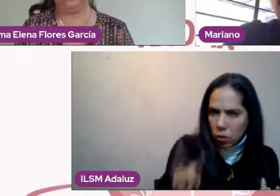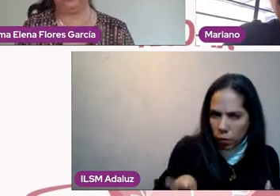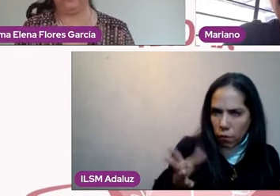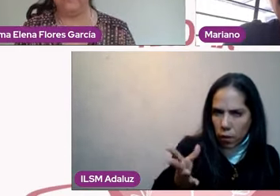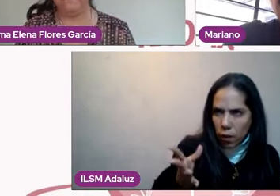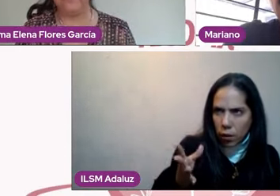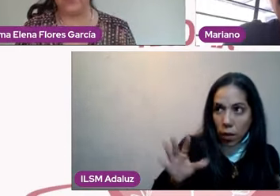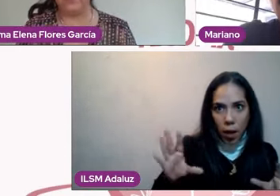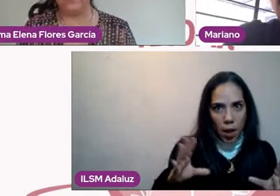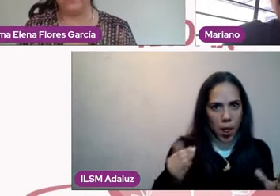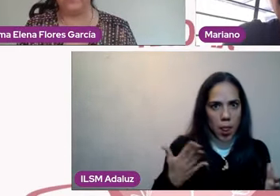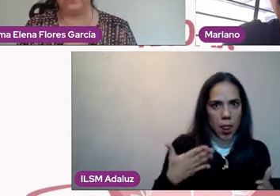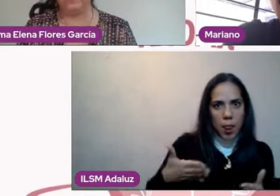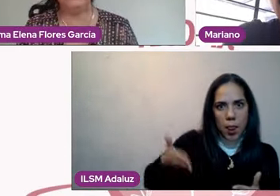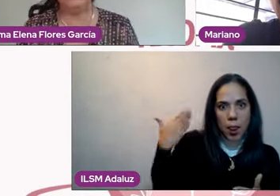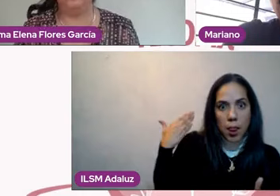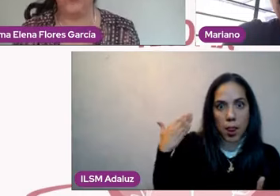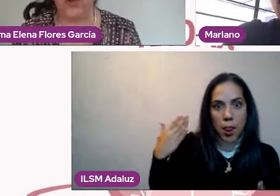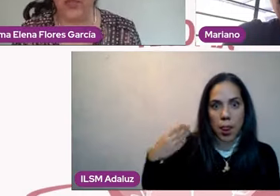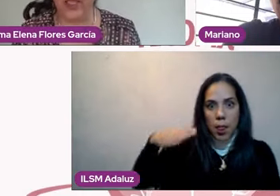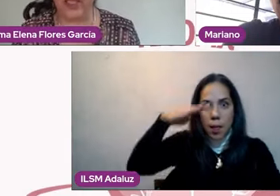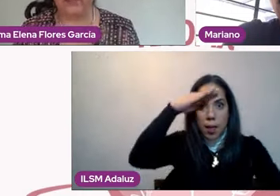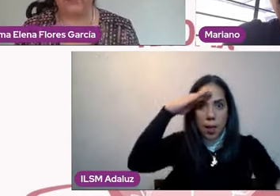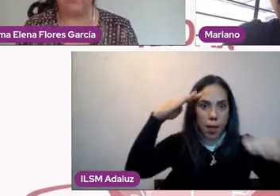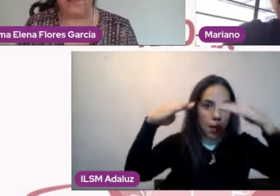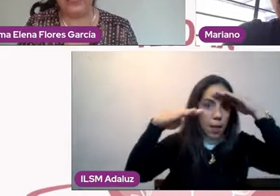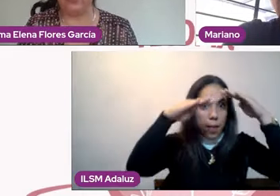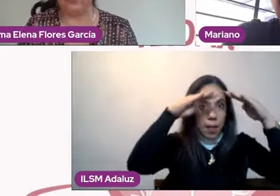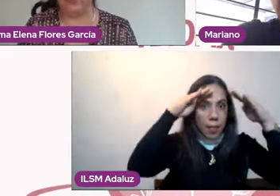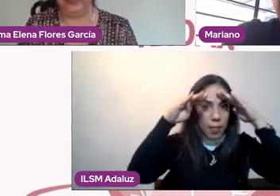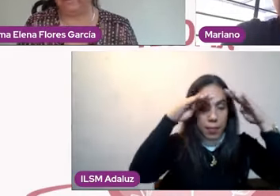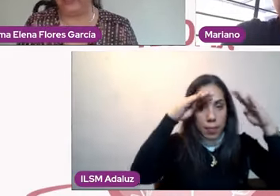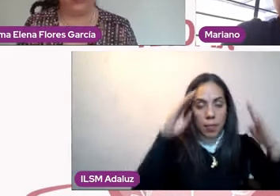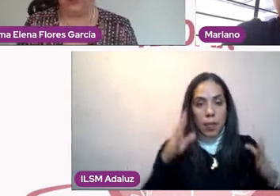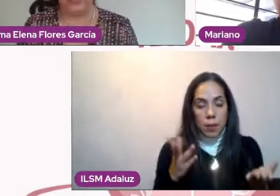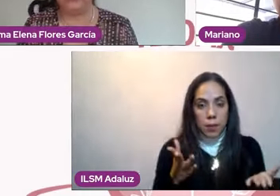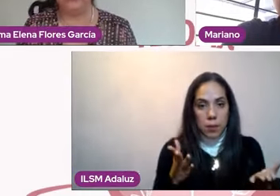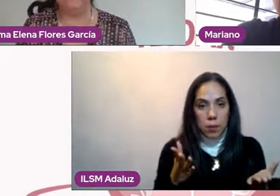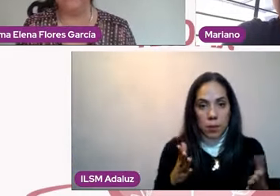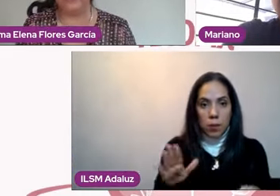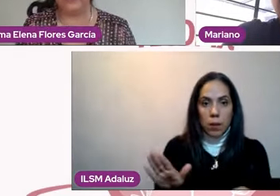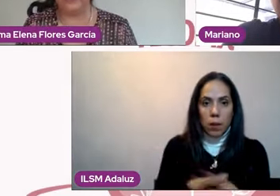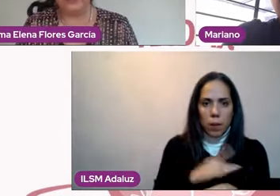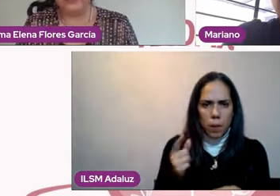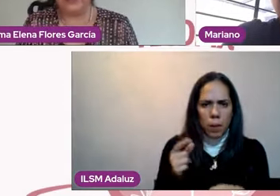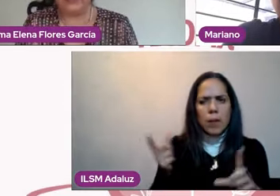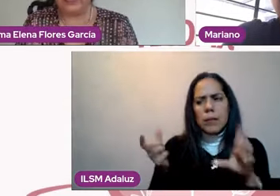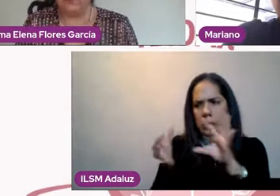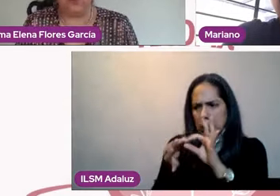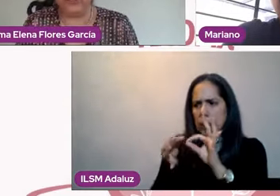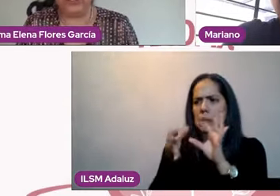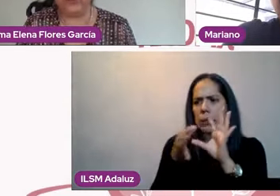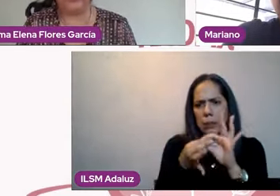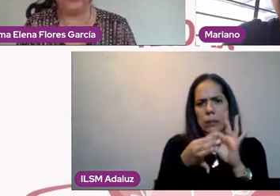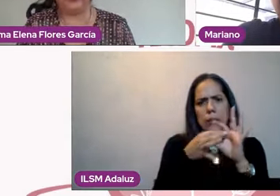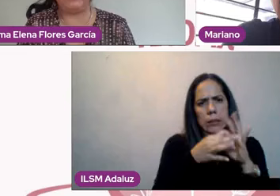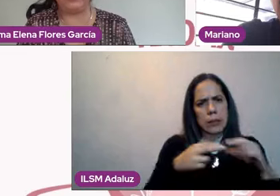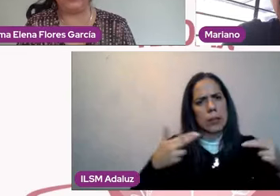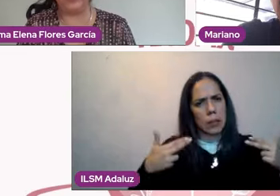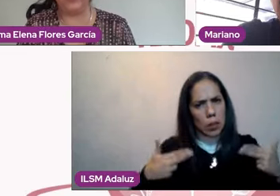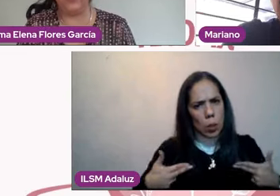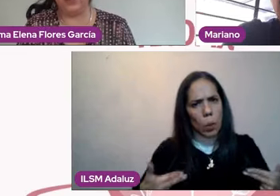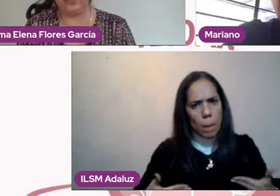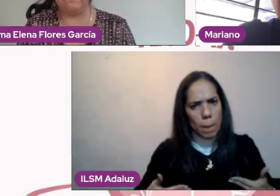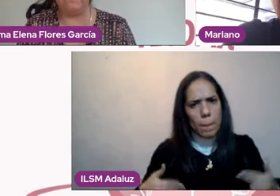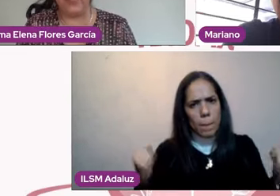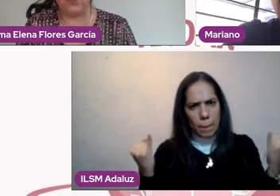que tiene que ver un vínculo entre humanos, ¿no? Entre personas. Y creo, coincido absolutamente